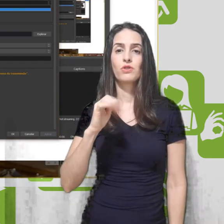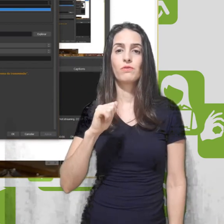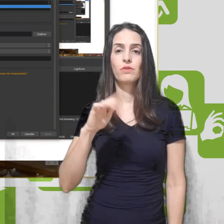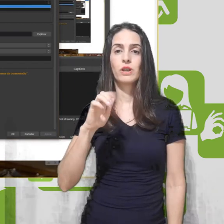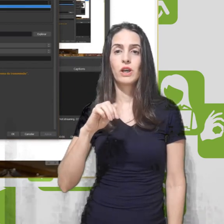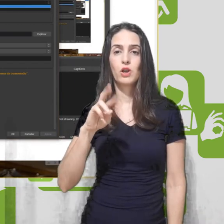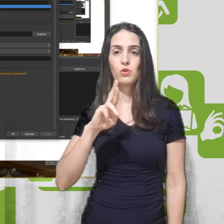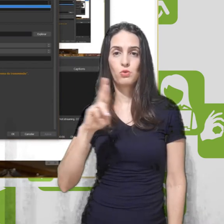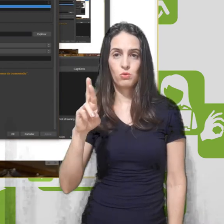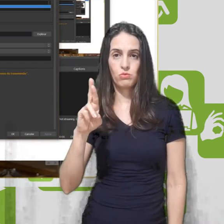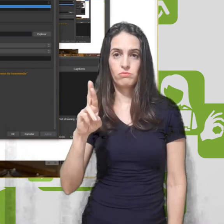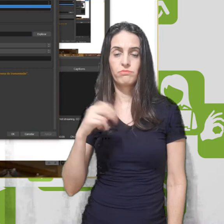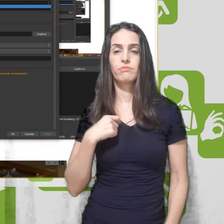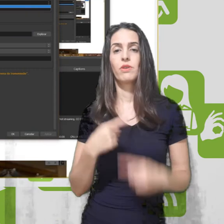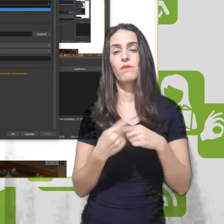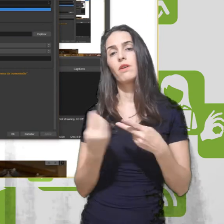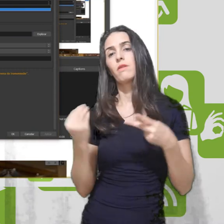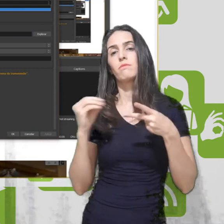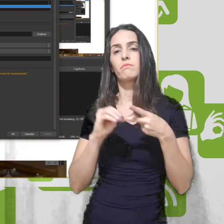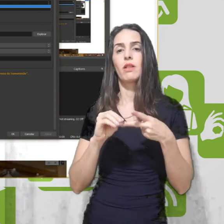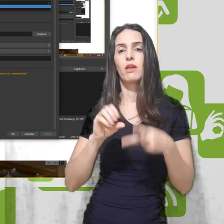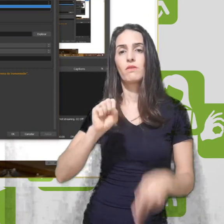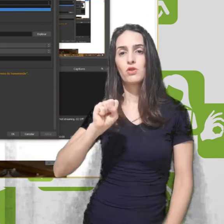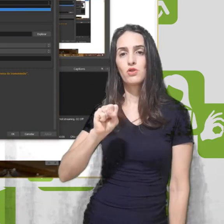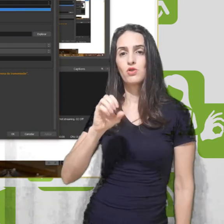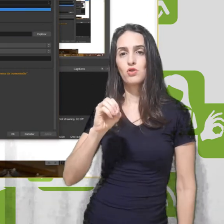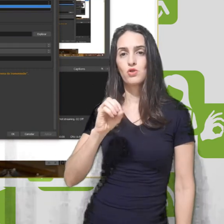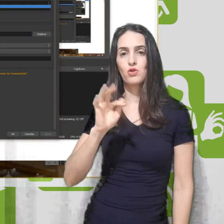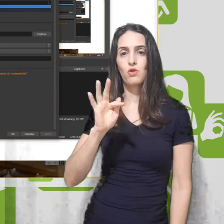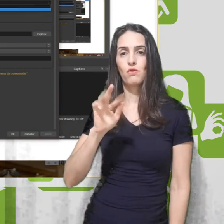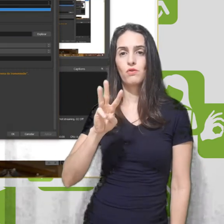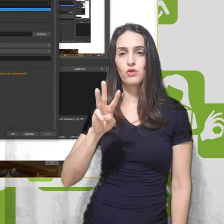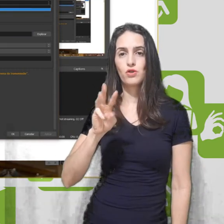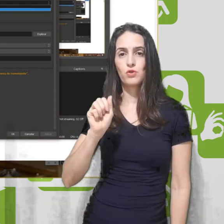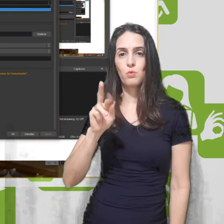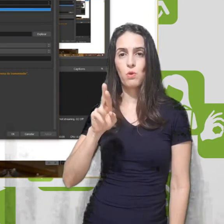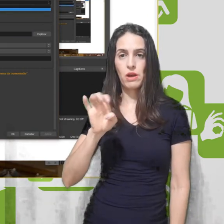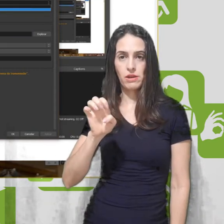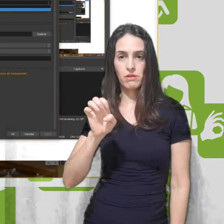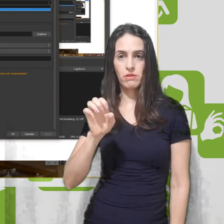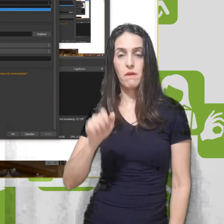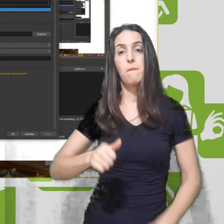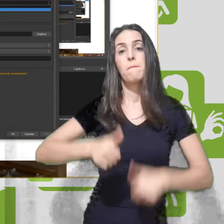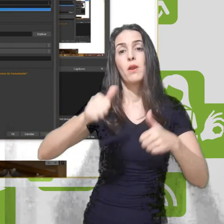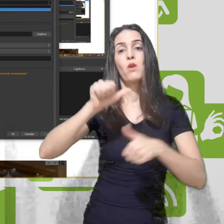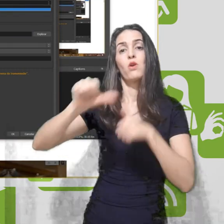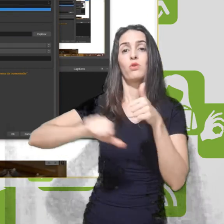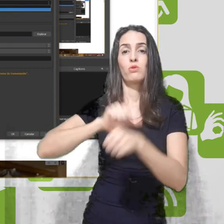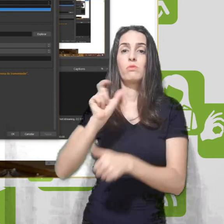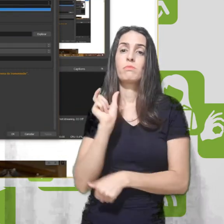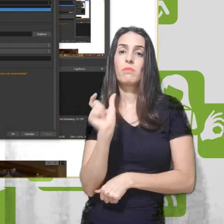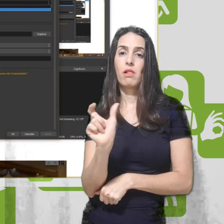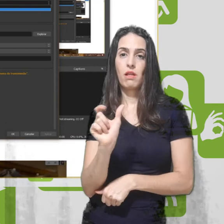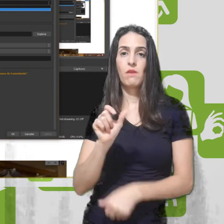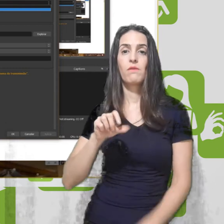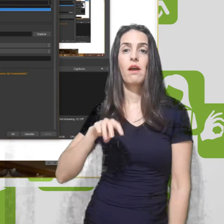padrão ele vai vir em software e aí vocês olhem aqui se tem hardware. É muito importante que vocês